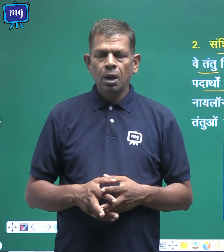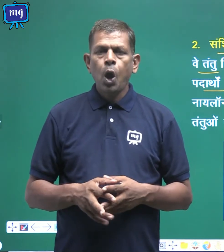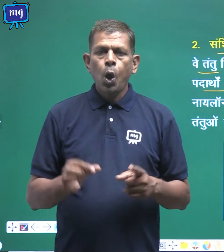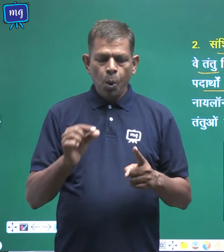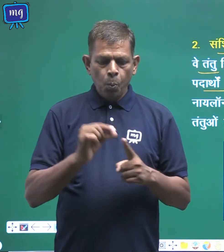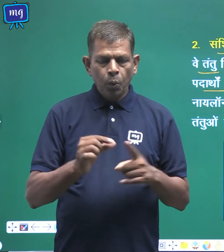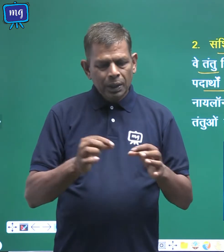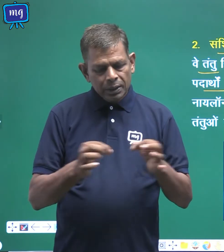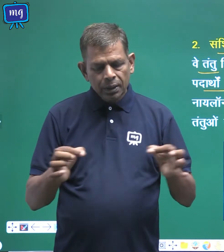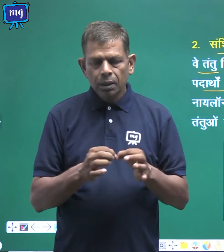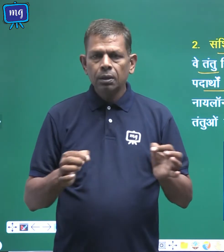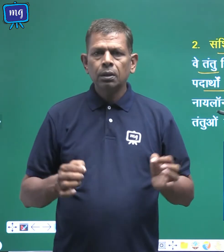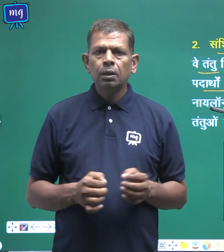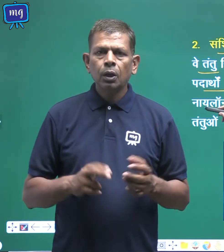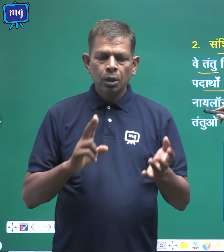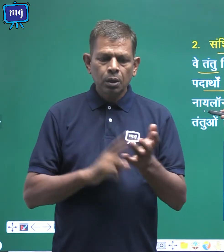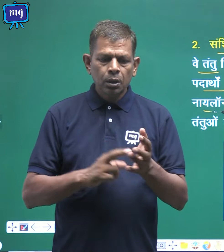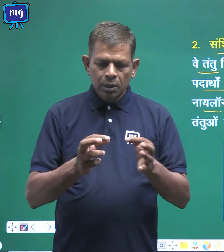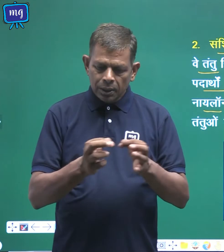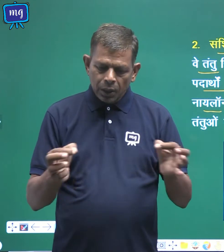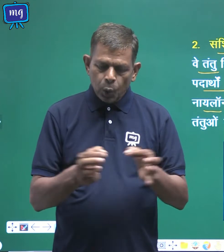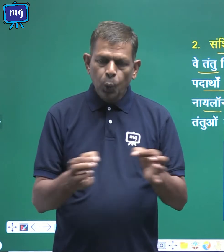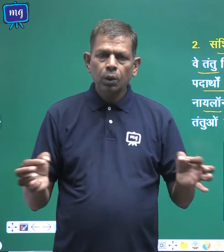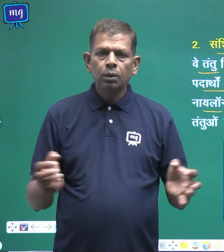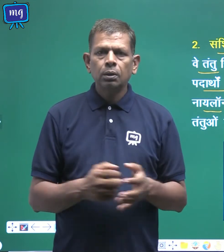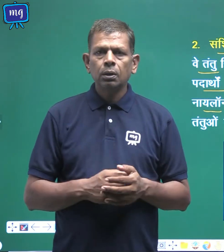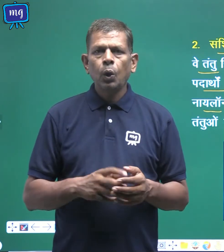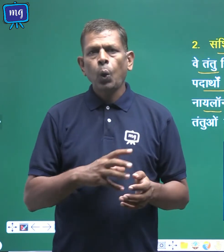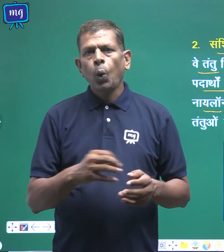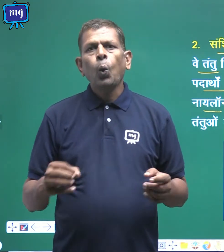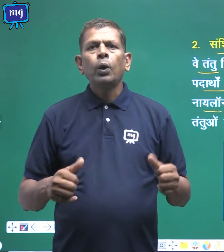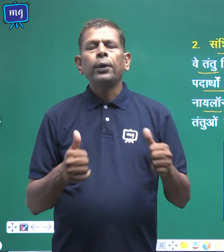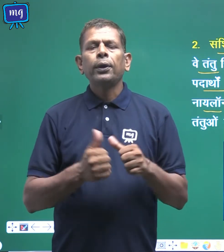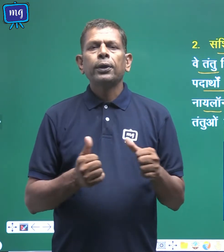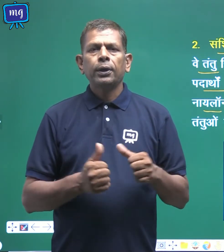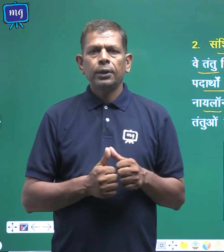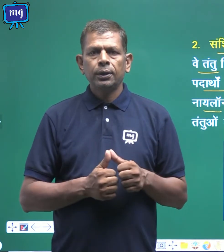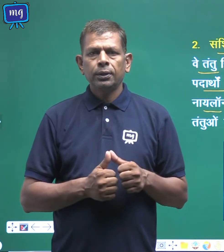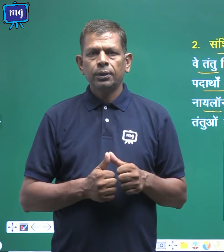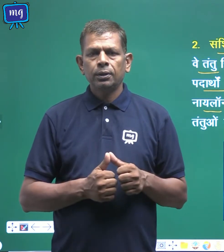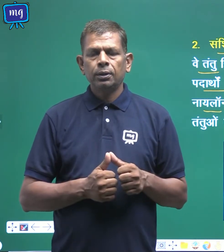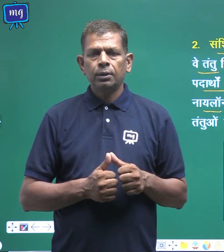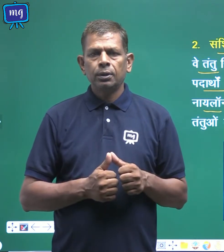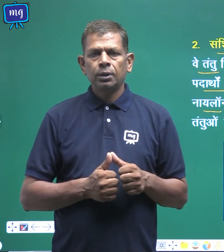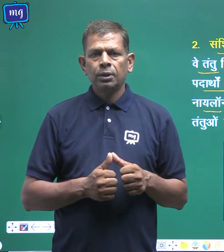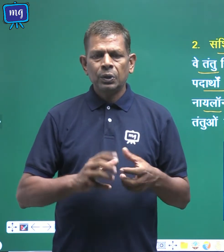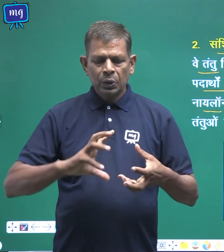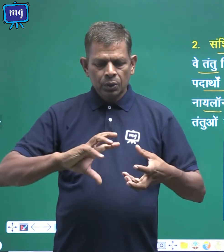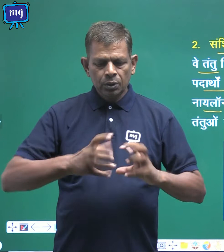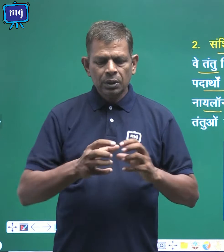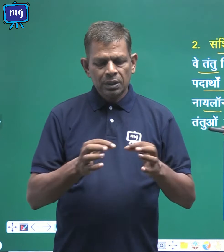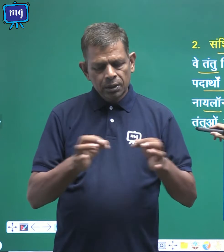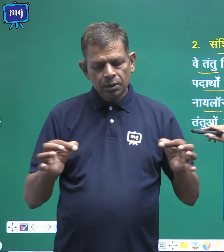पॉलिएस्टर नाइलान और एक्रिलेक संश्लिष्ट